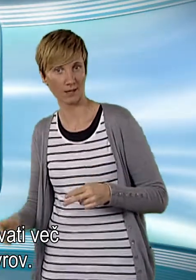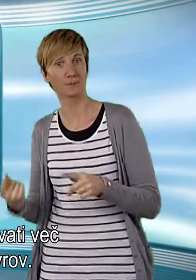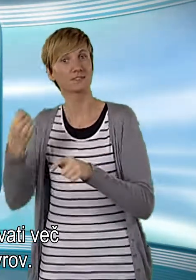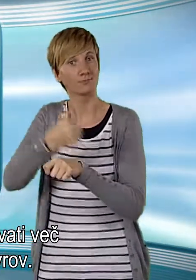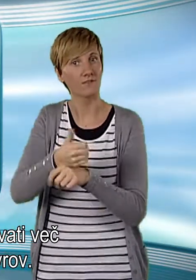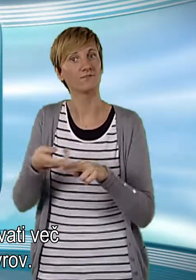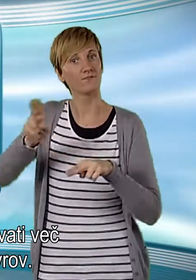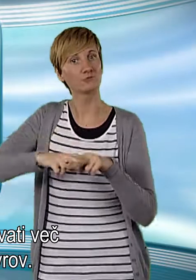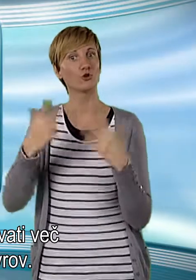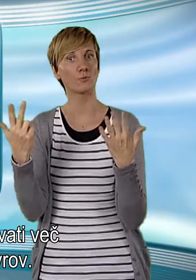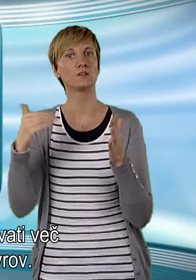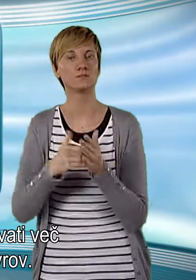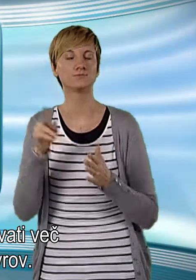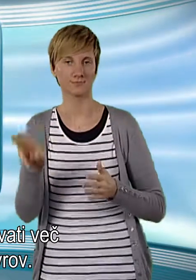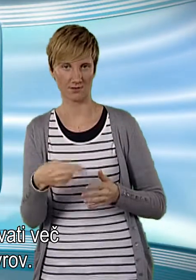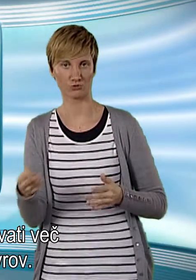evrov.